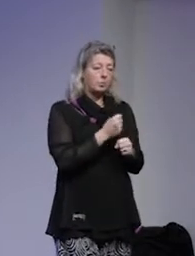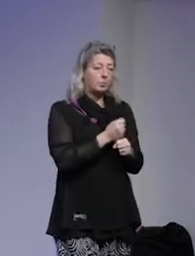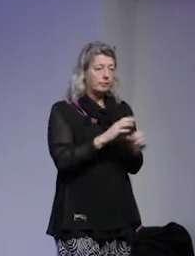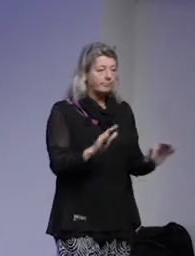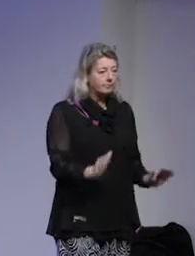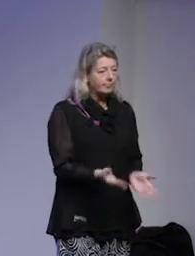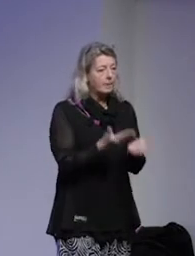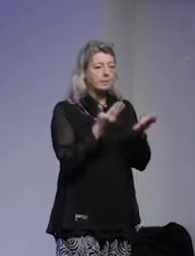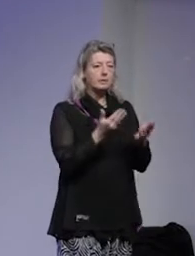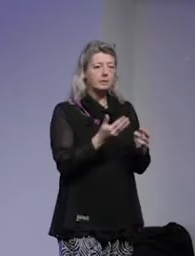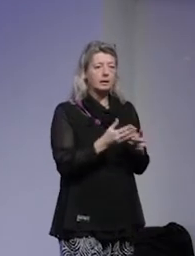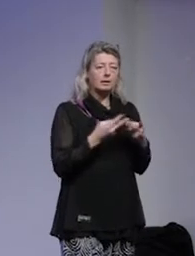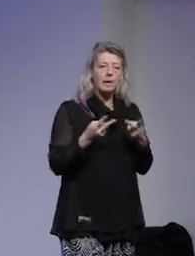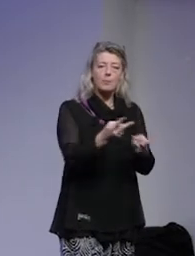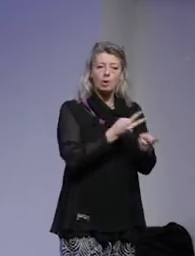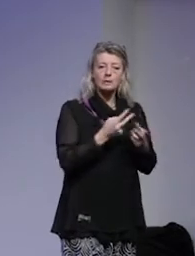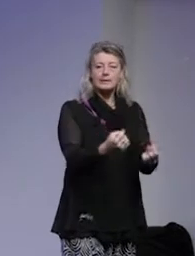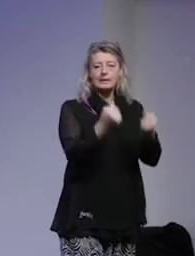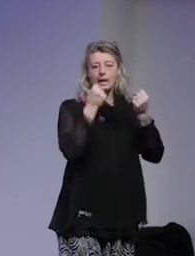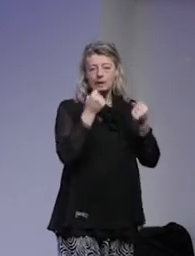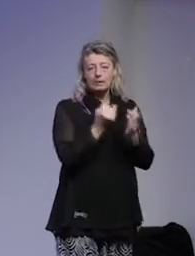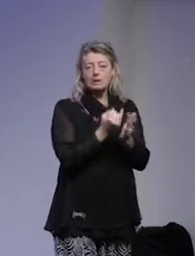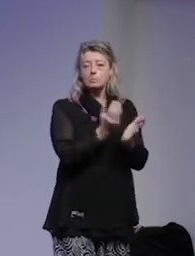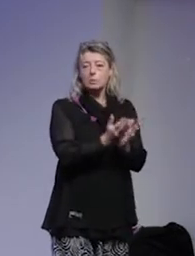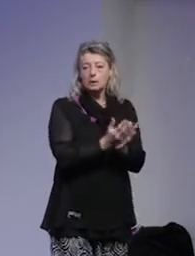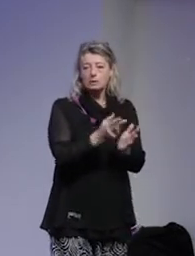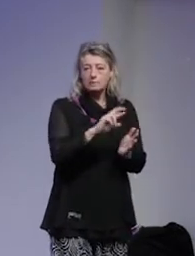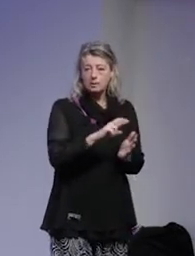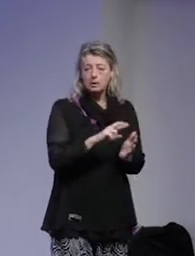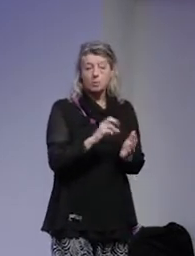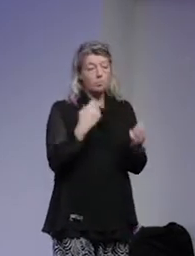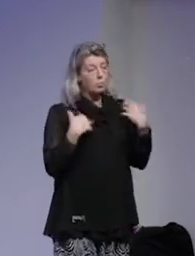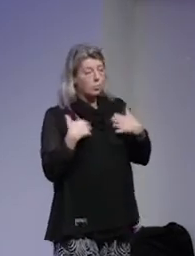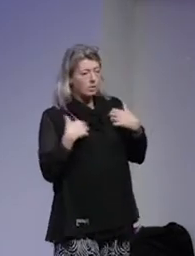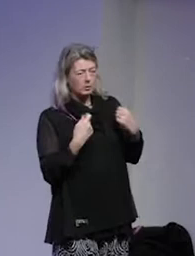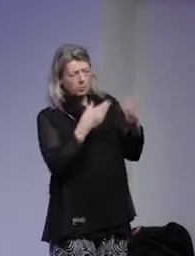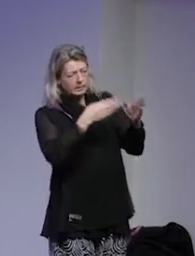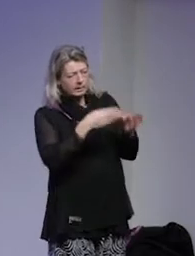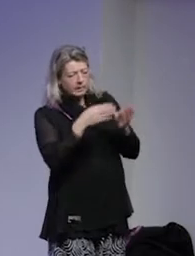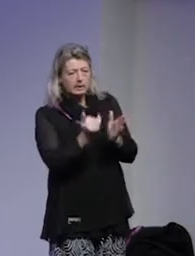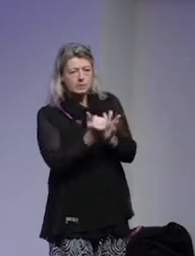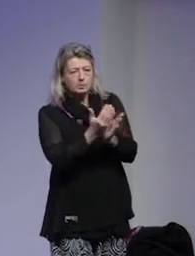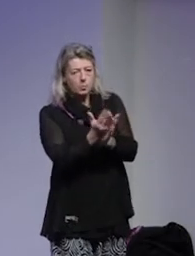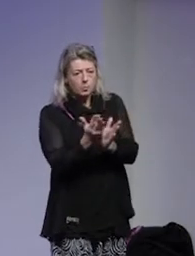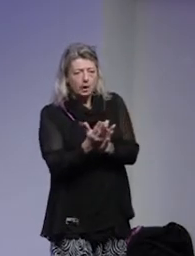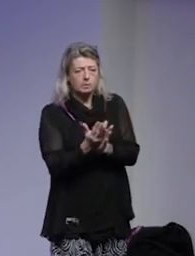främjande och demokratiskt stärkande inom till exempel skolan. Är man orolig för någon individ där